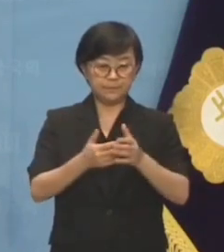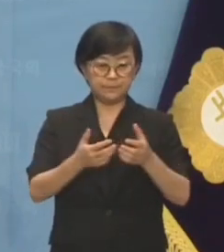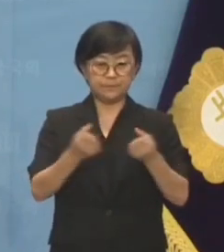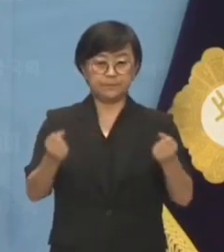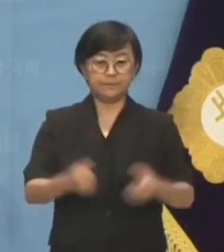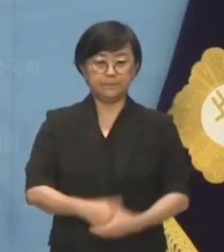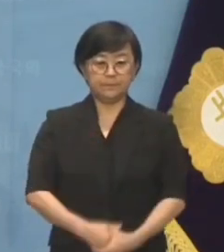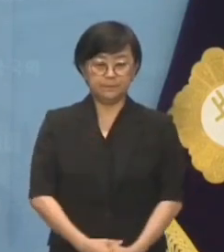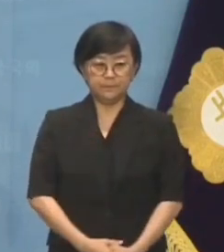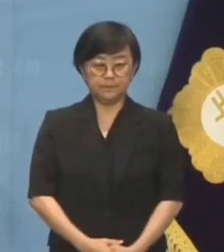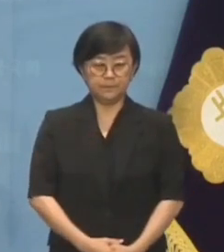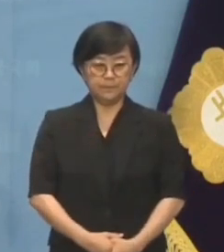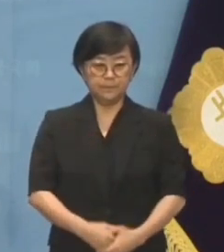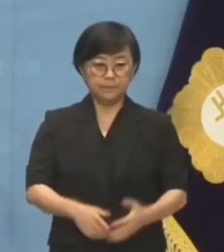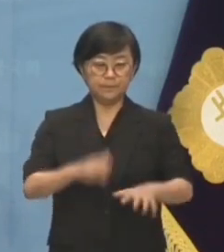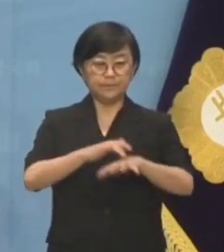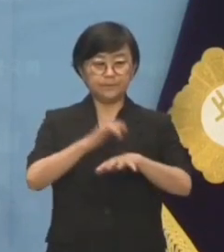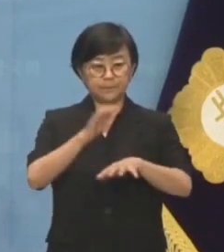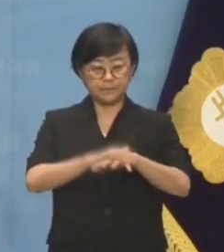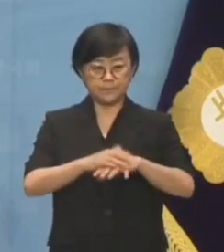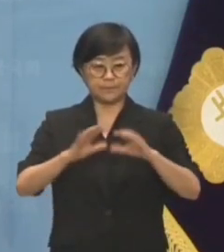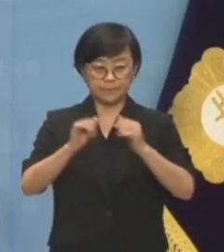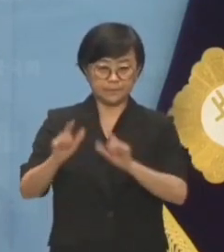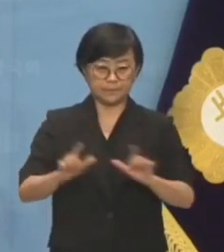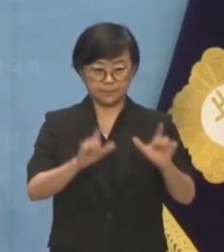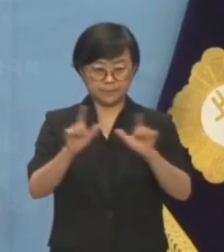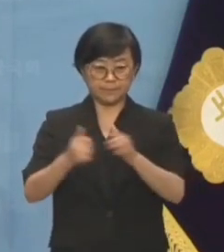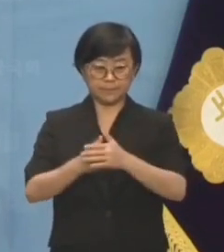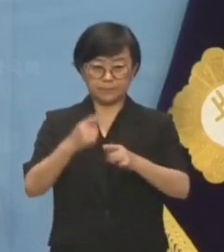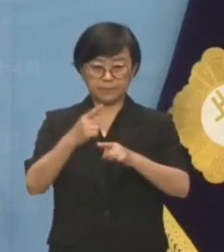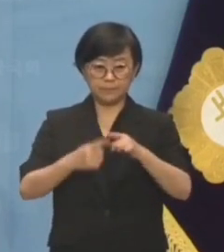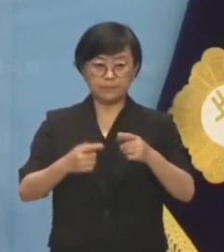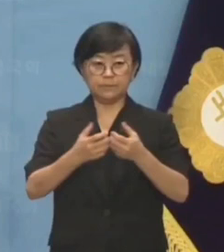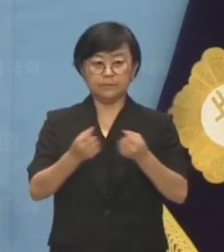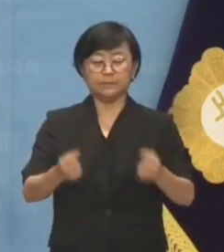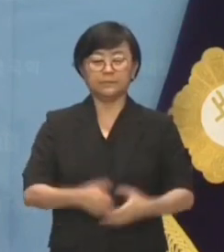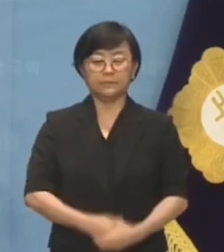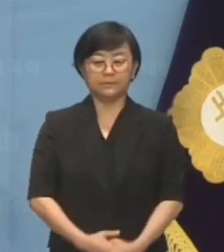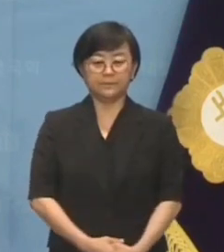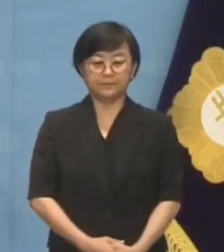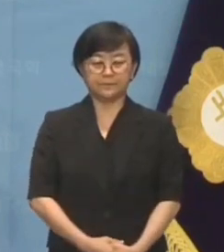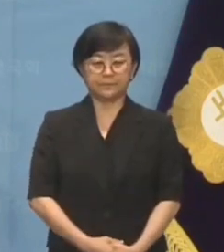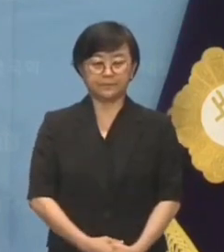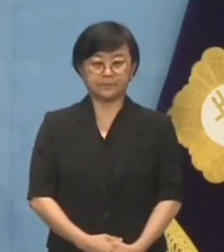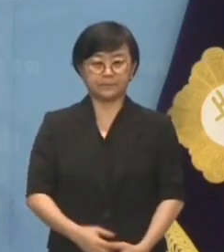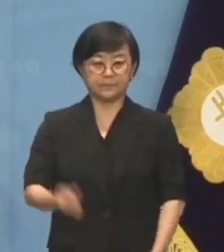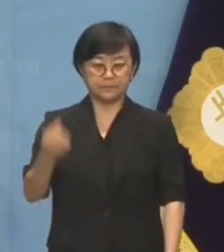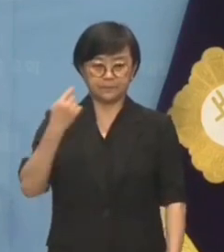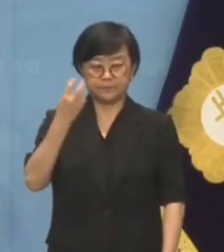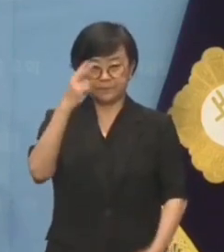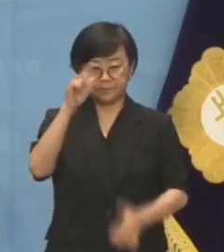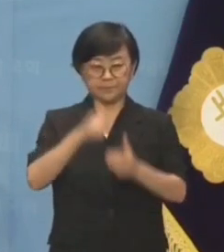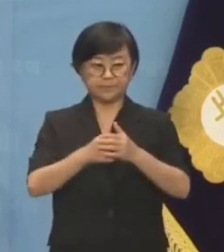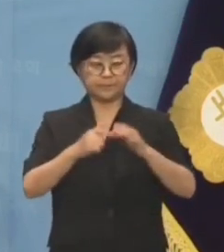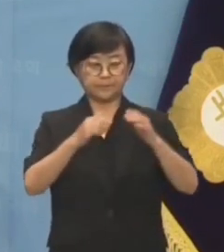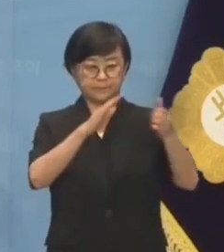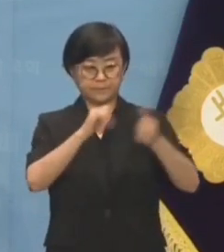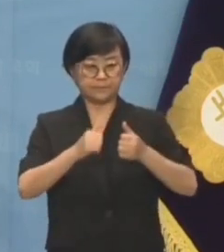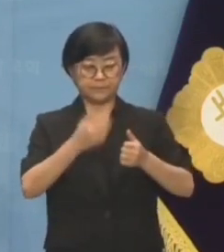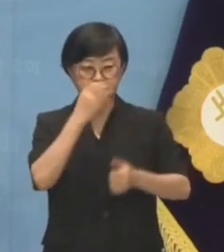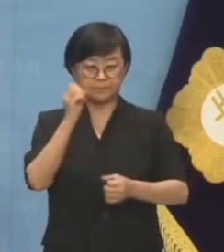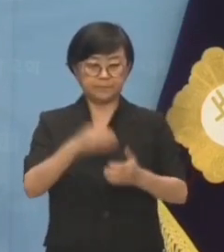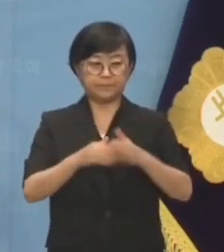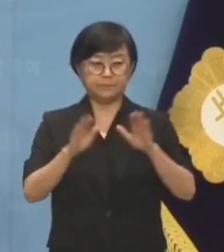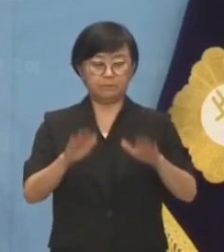쪼개버렸습니다. 입버릇처럼 외치던 민생을 반으로 쪼갠 것입니다. 어제는 검찰의 소환 통보를